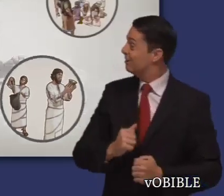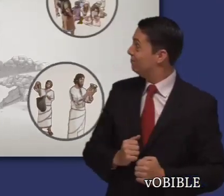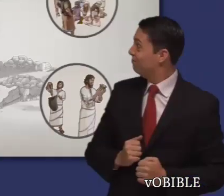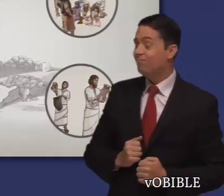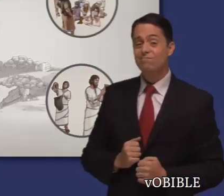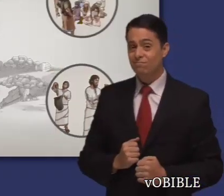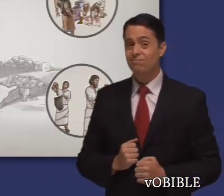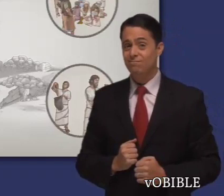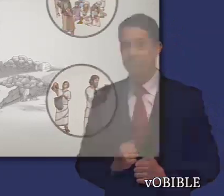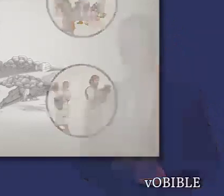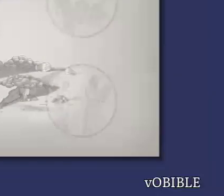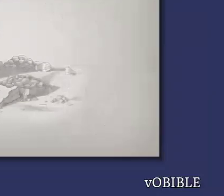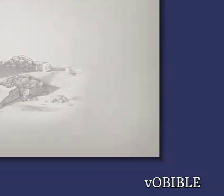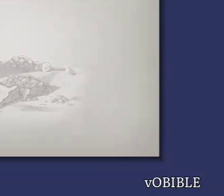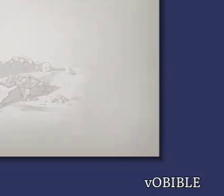judíos conquistados.